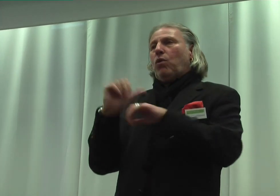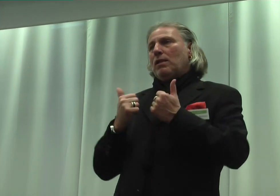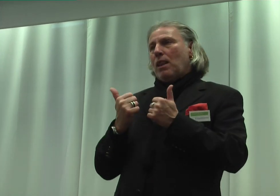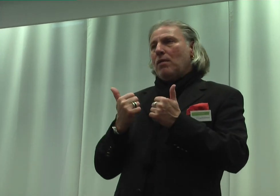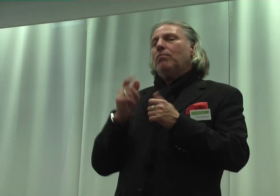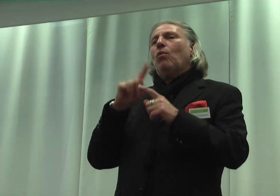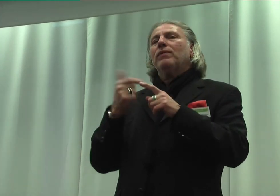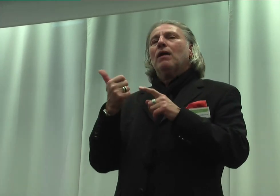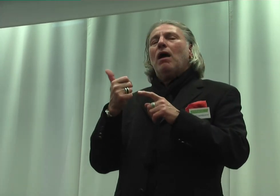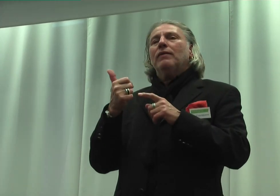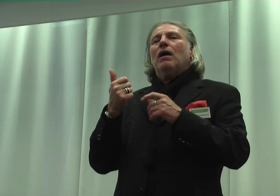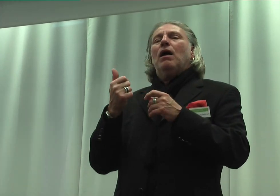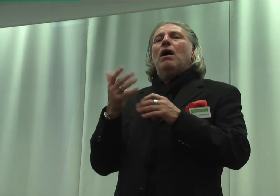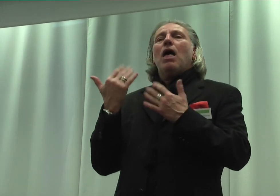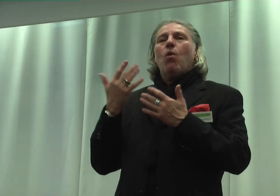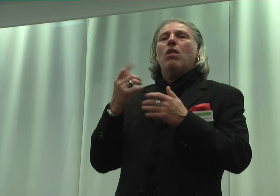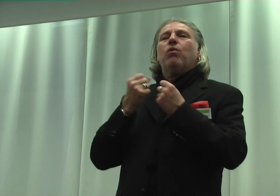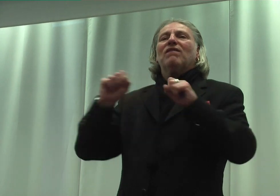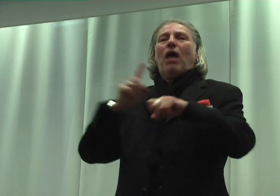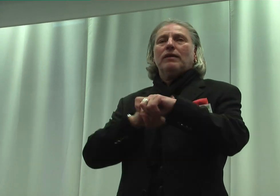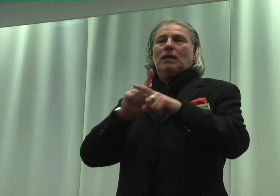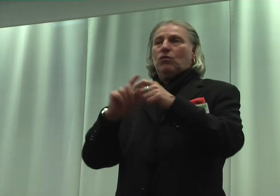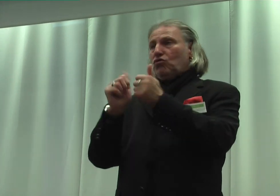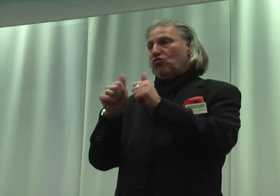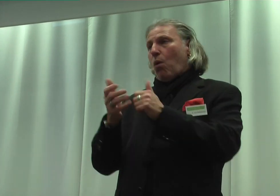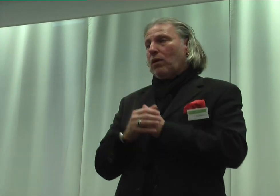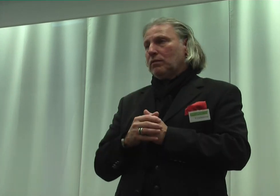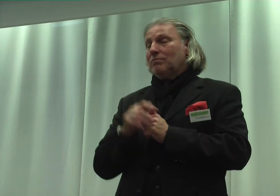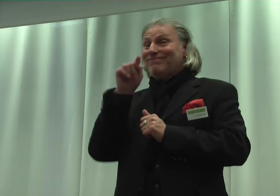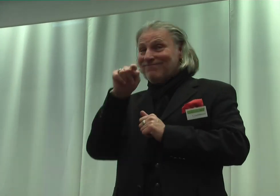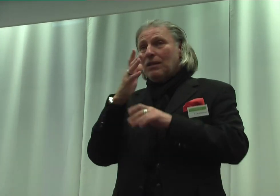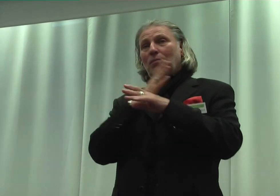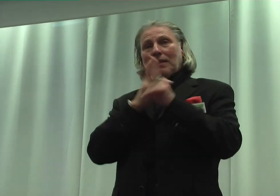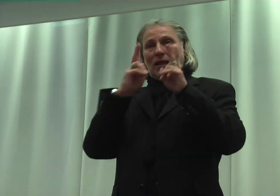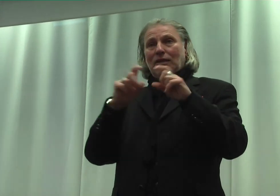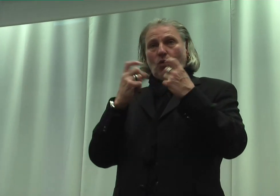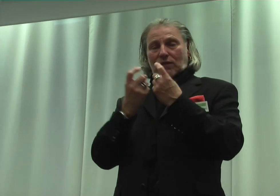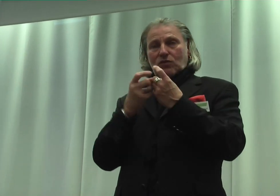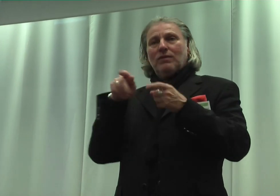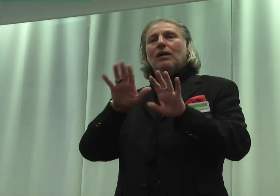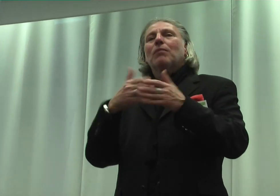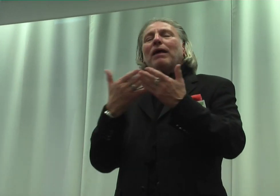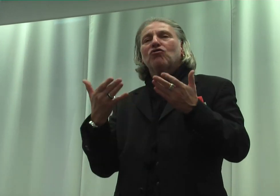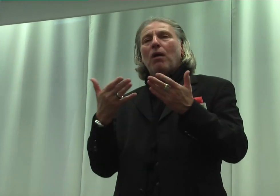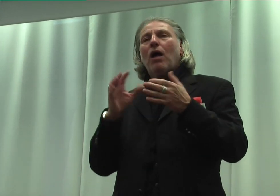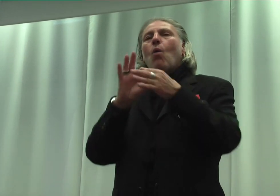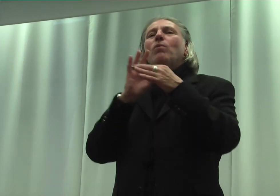Erholung, Freizeit und Sport, stellen die Behinderungskommission, Geldsparte und ungewöhnlichem Zusammenhang